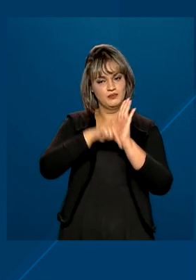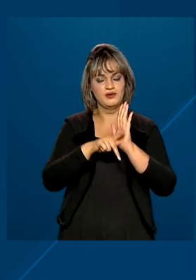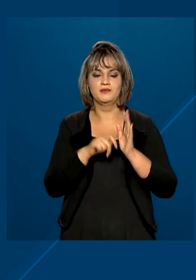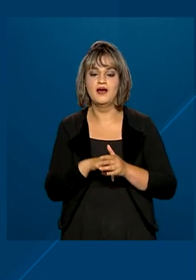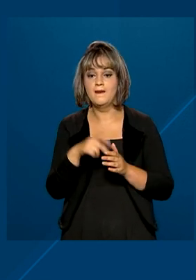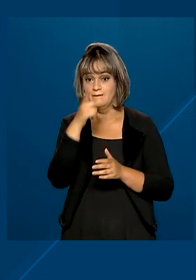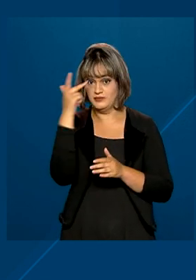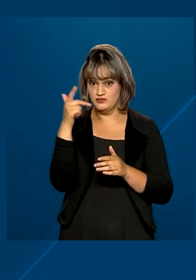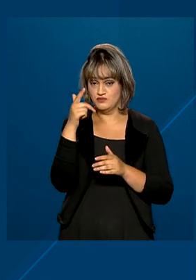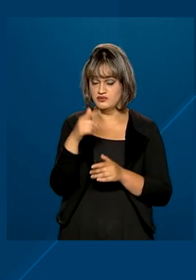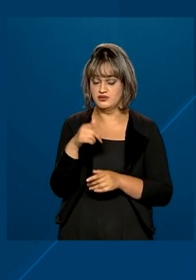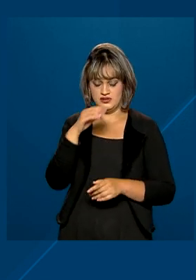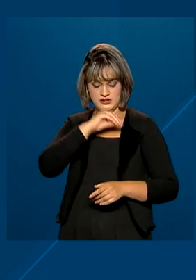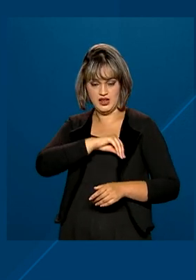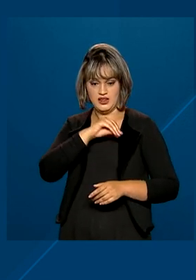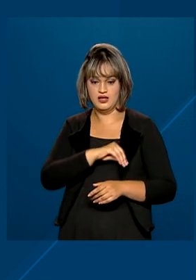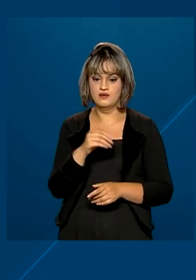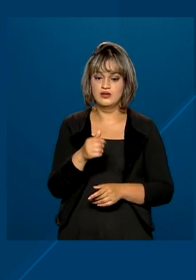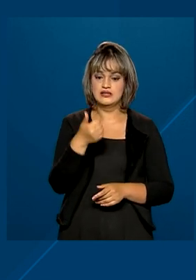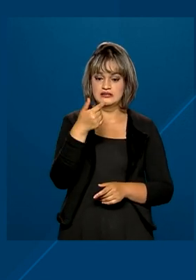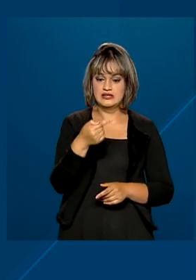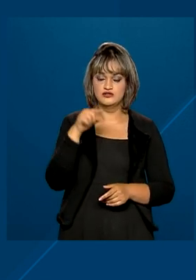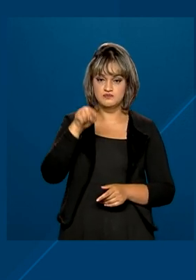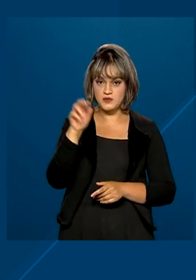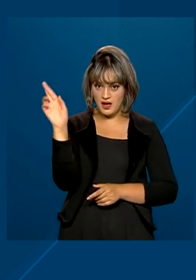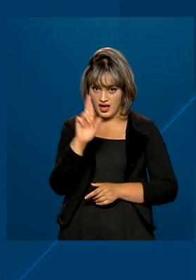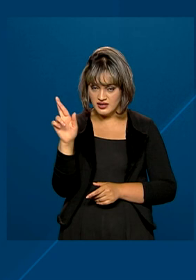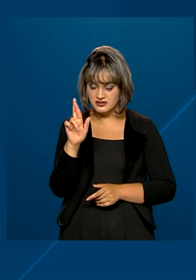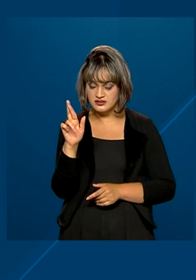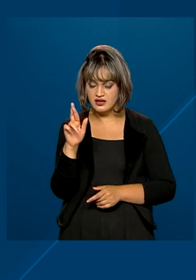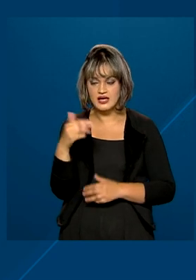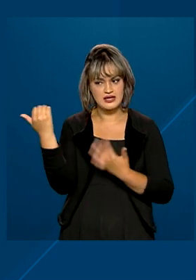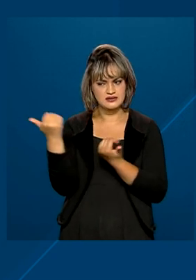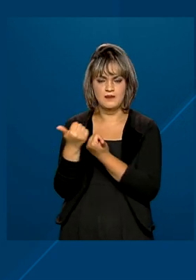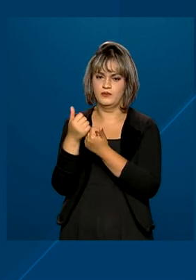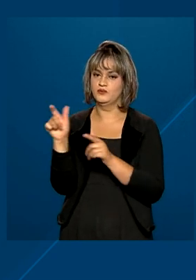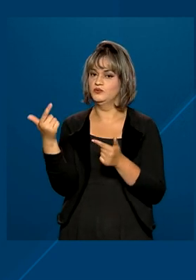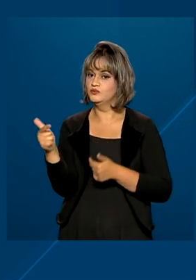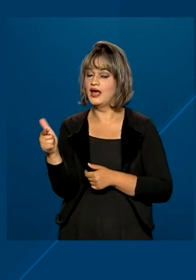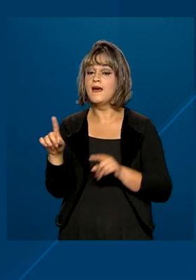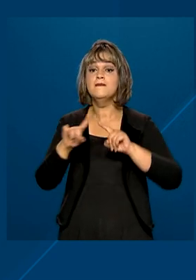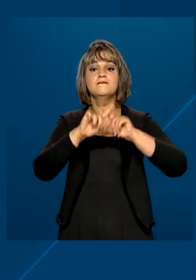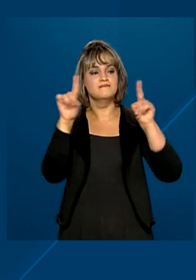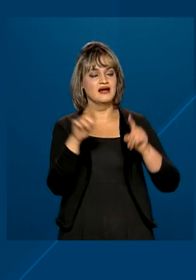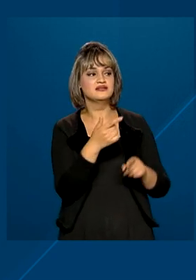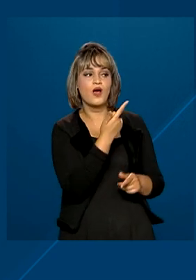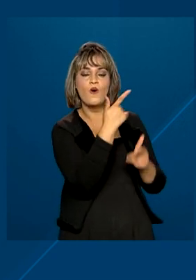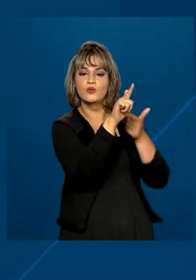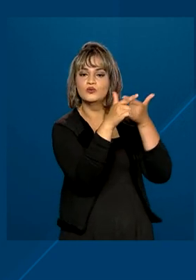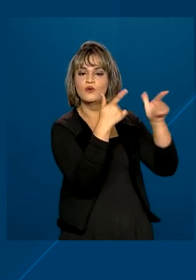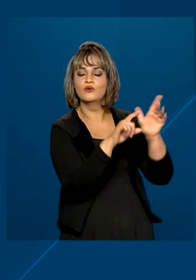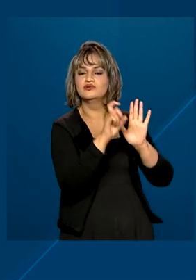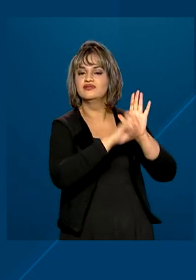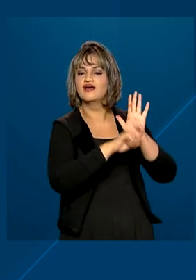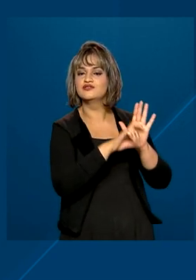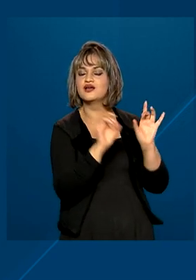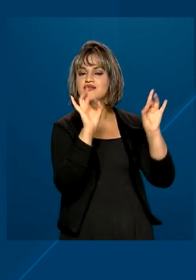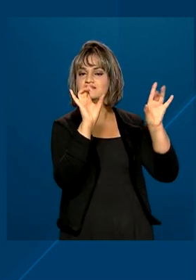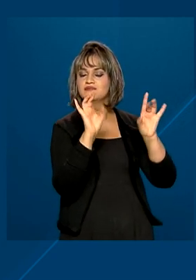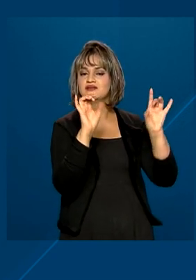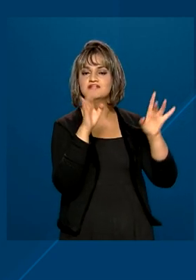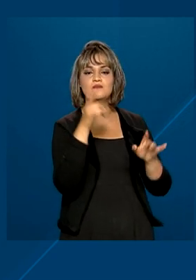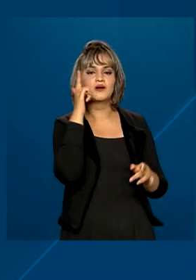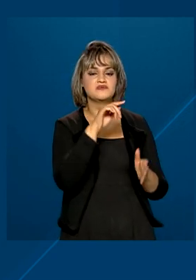segurança que recebem acima de R 7 mil por mês não receberão subsídio, mas vão contar com taxas especiais